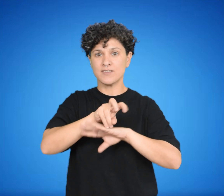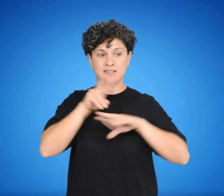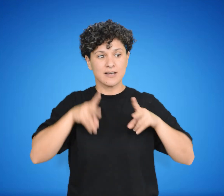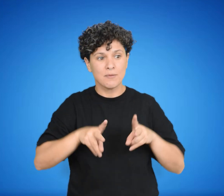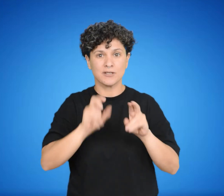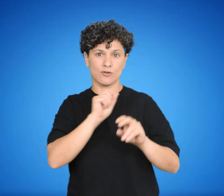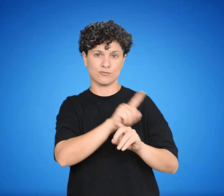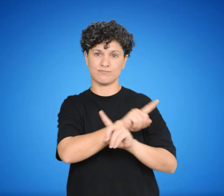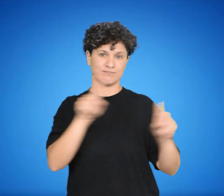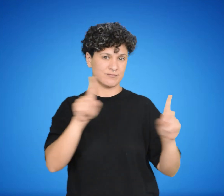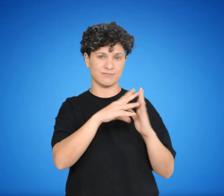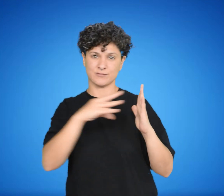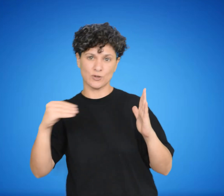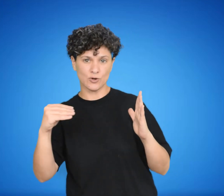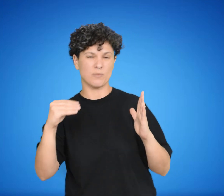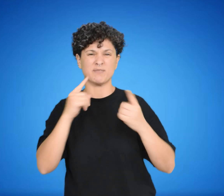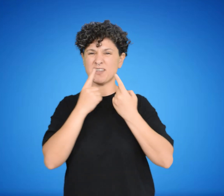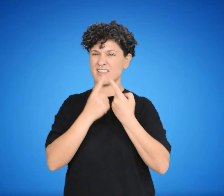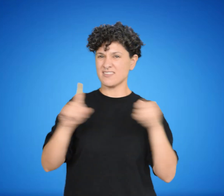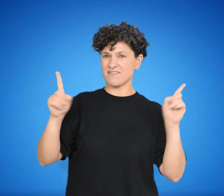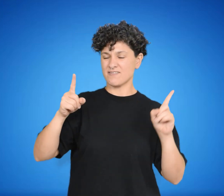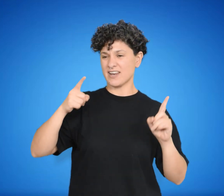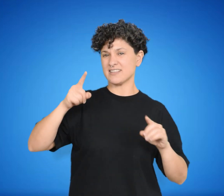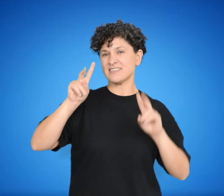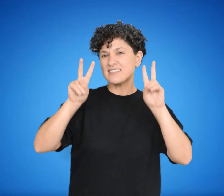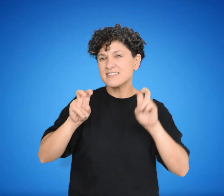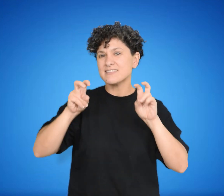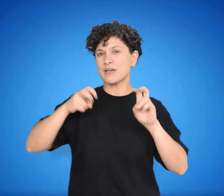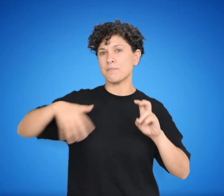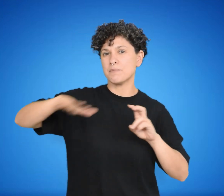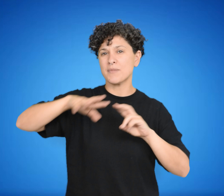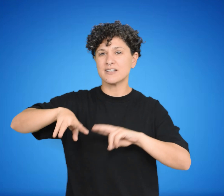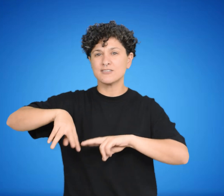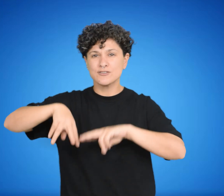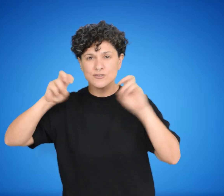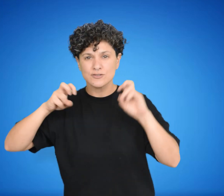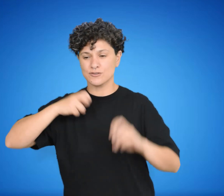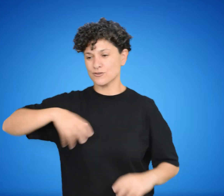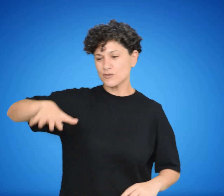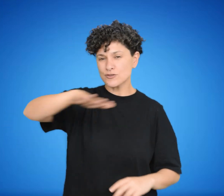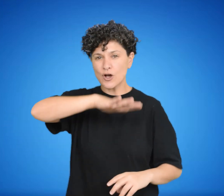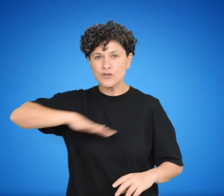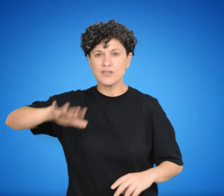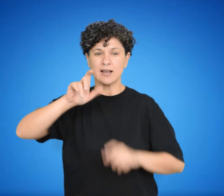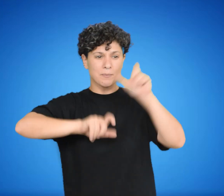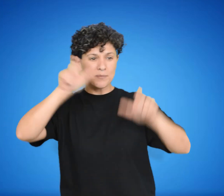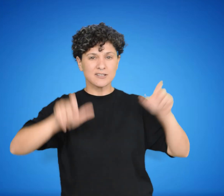ciencias naturales y la física, de manera que en los asuntos sociales intervienen individuos con